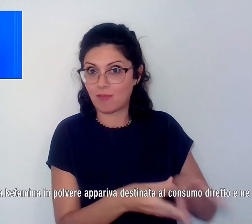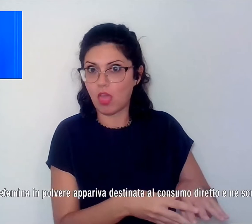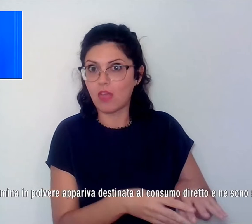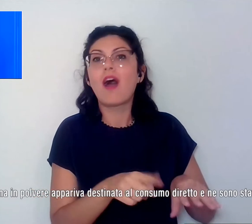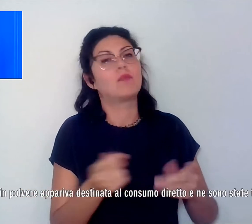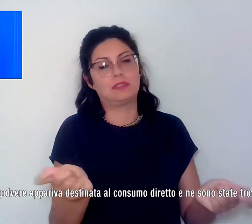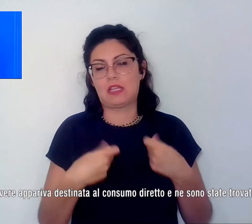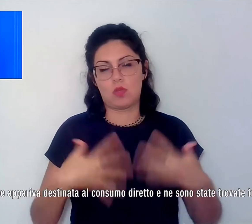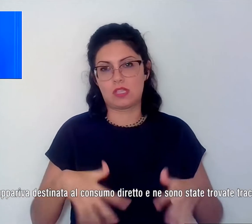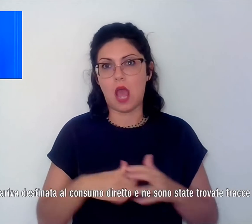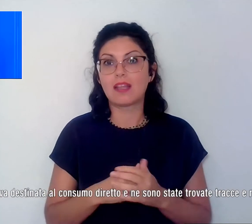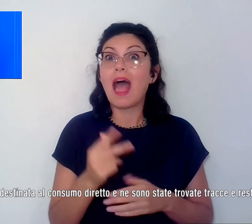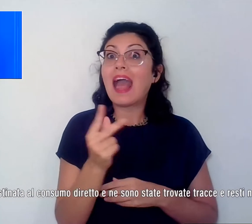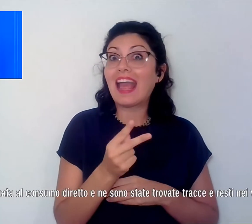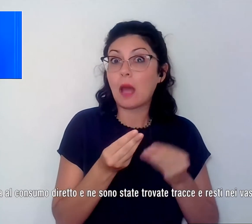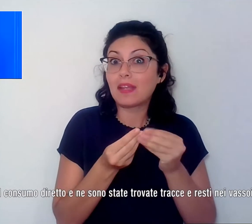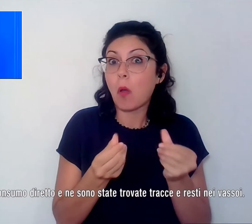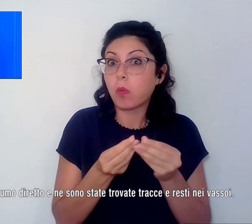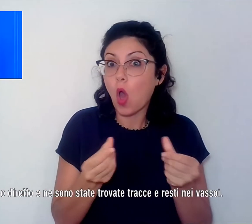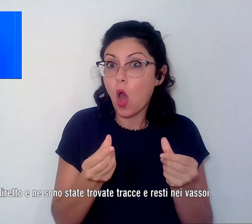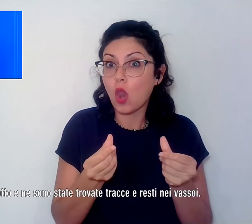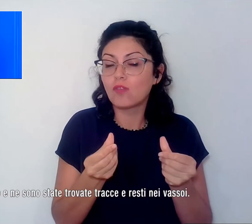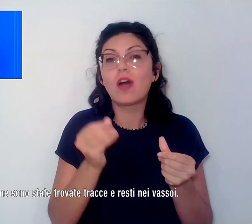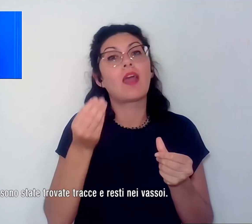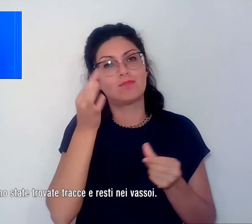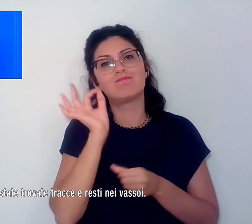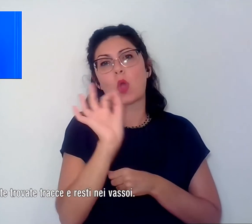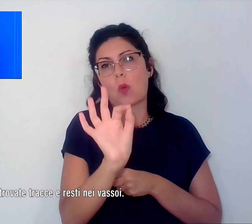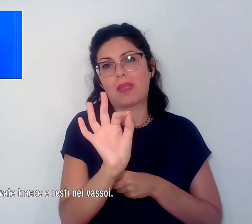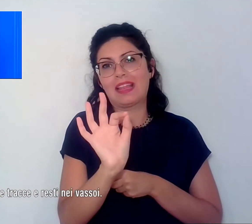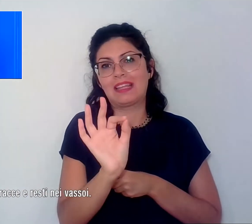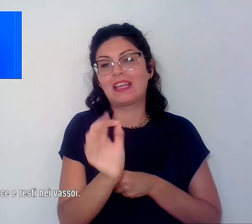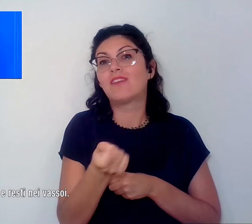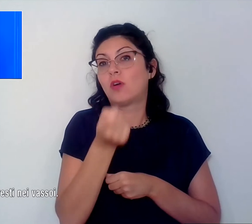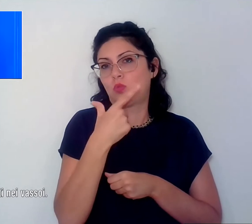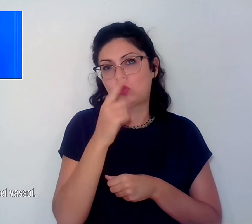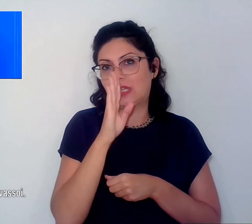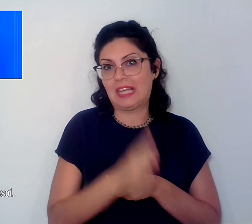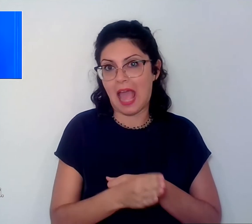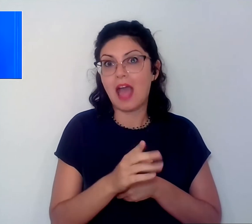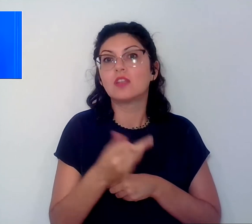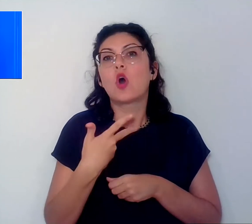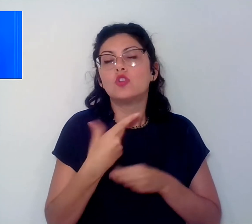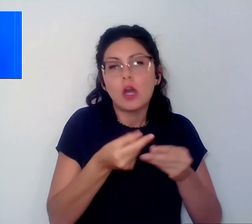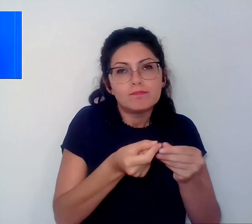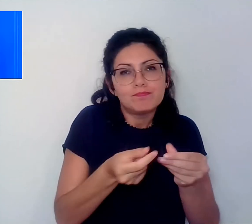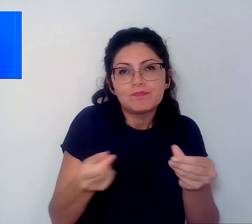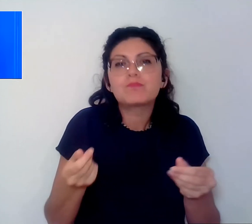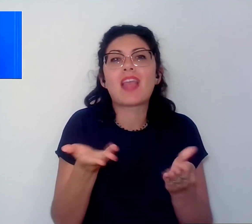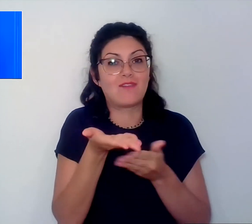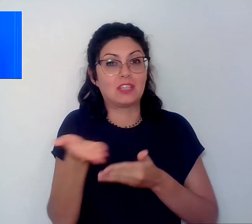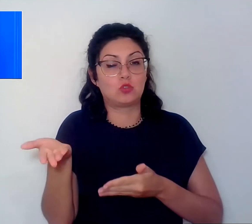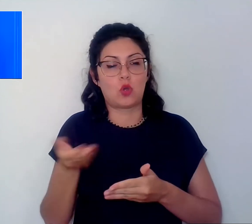La chetamina in polvere appariva destinata al consumo diretto e ne sono state trovate tracce e resti nei vassoi.